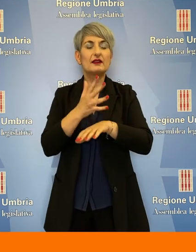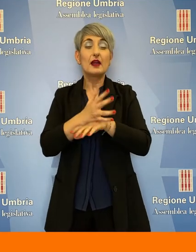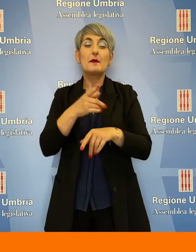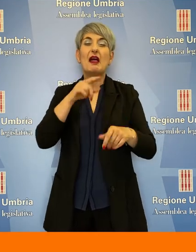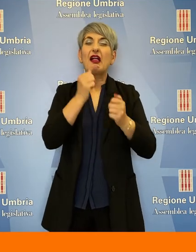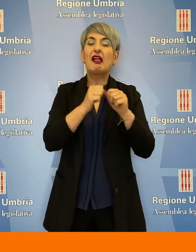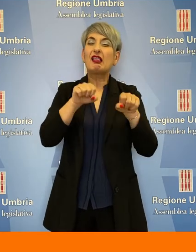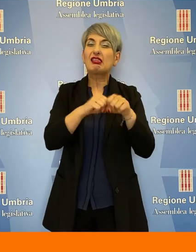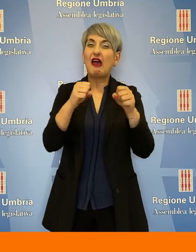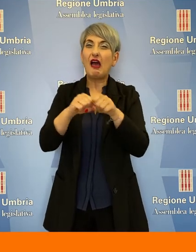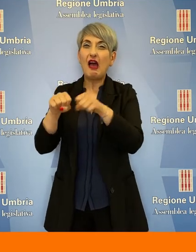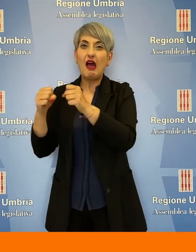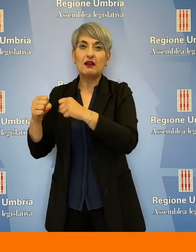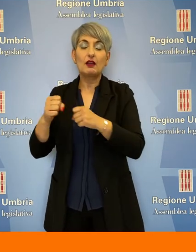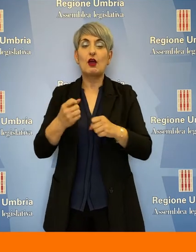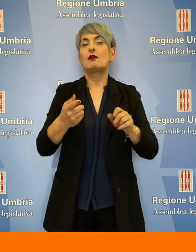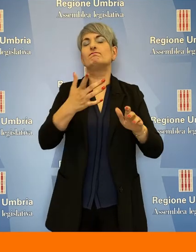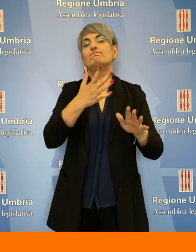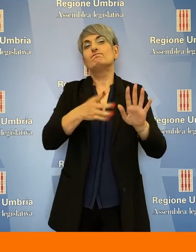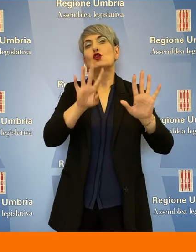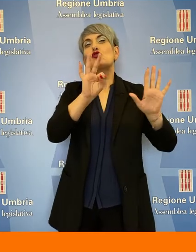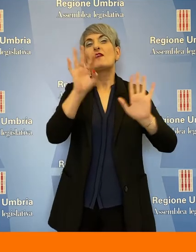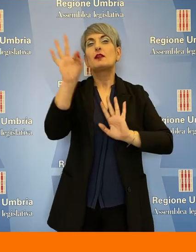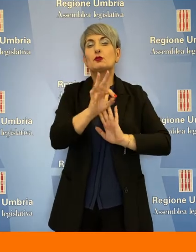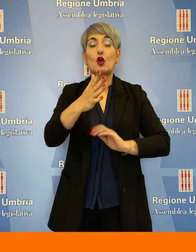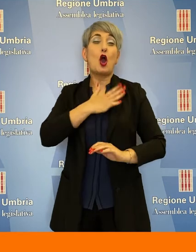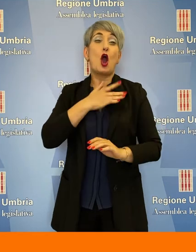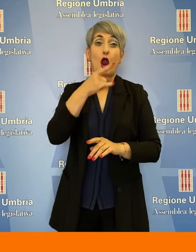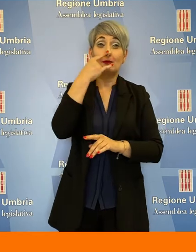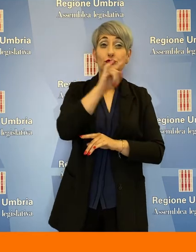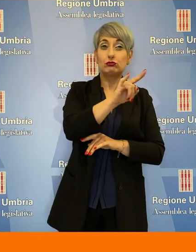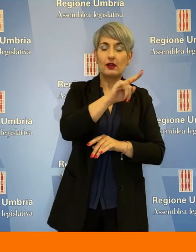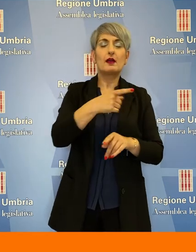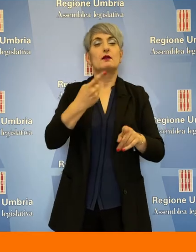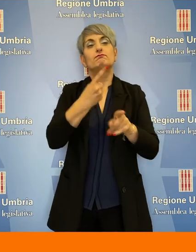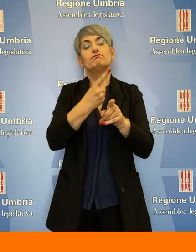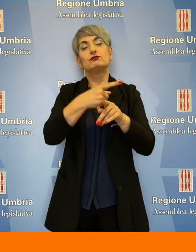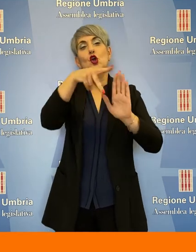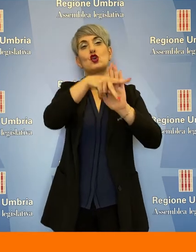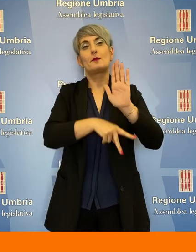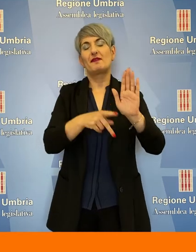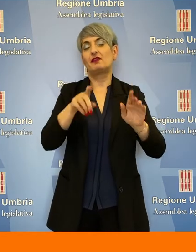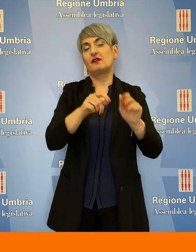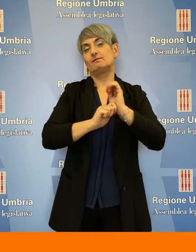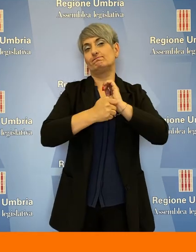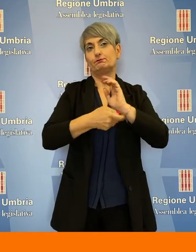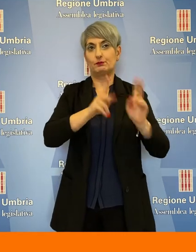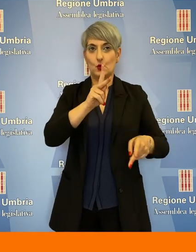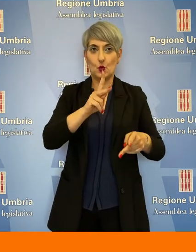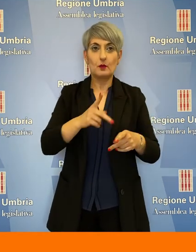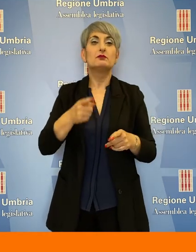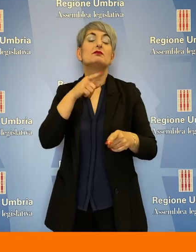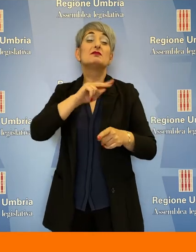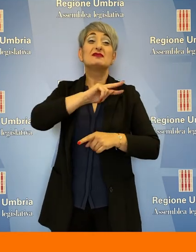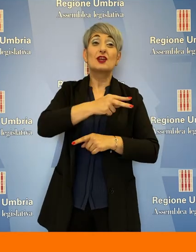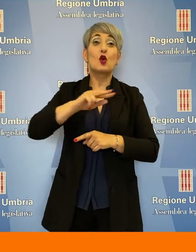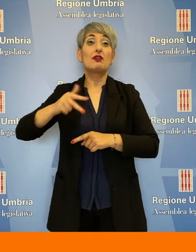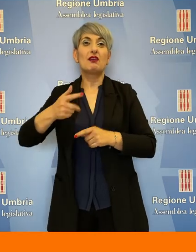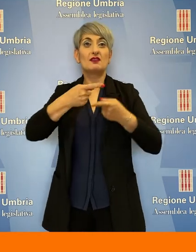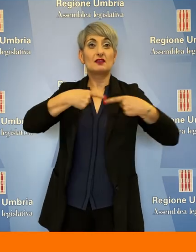90% dei cinghiali è necessaria una normativa più rigida. In seconda e terza commissione audizione